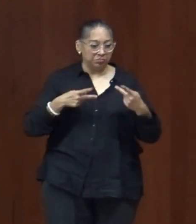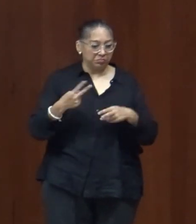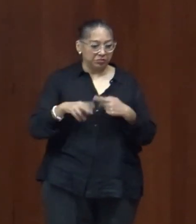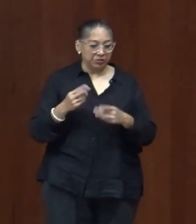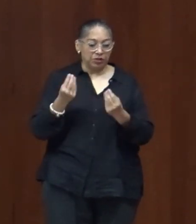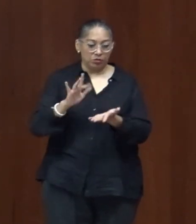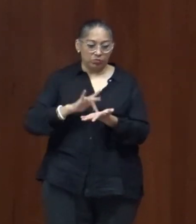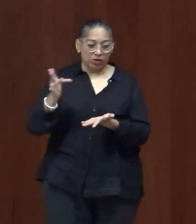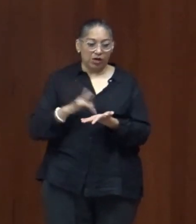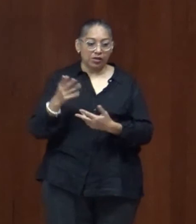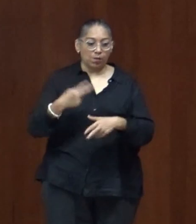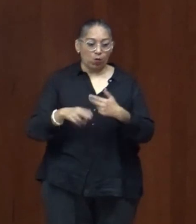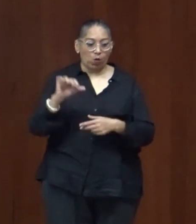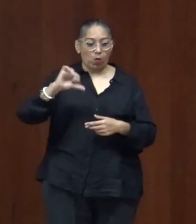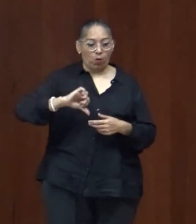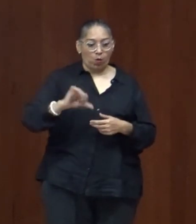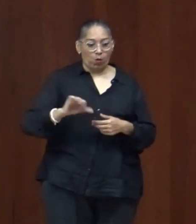un segundo con ustedes hoy